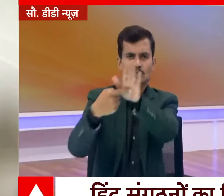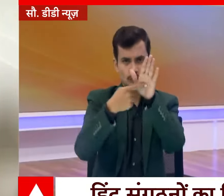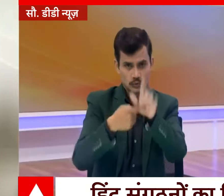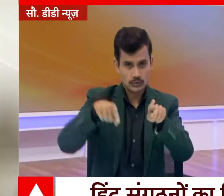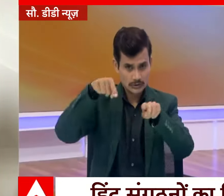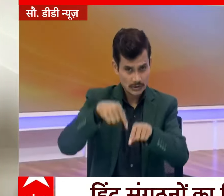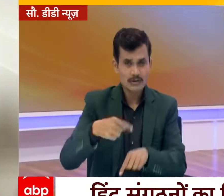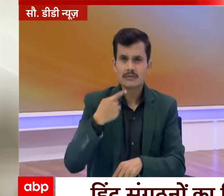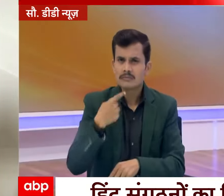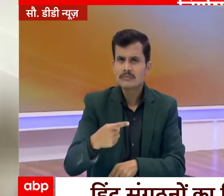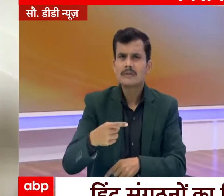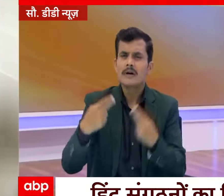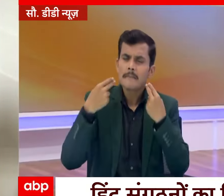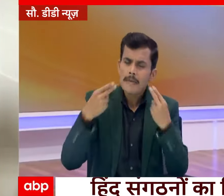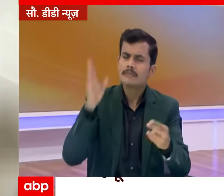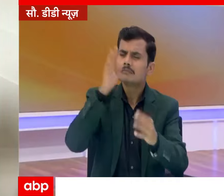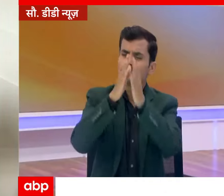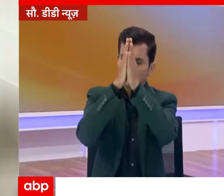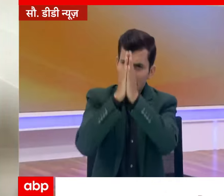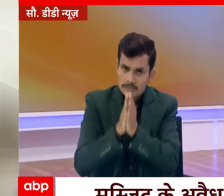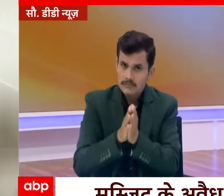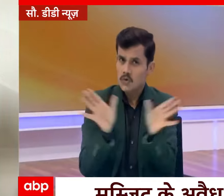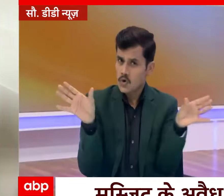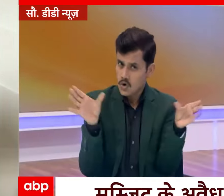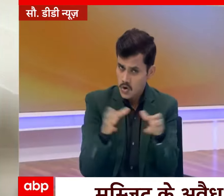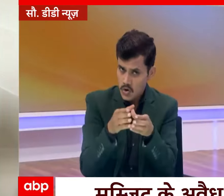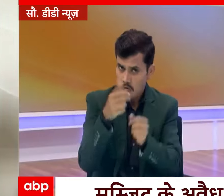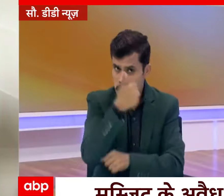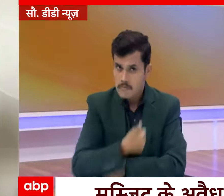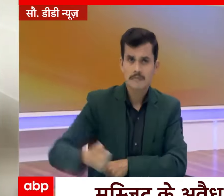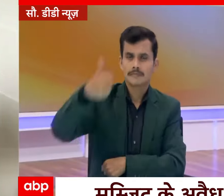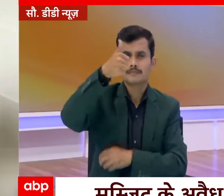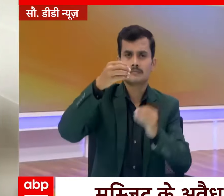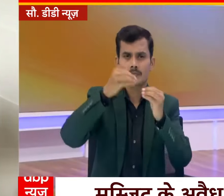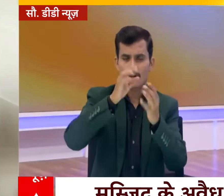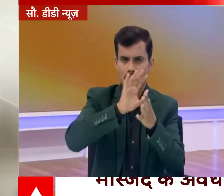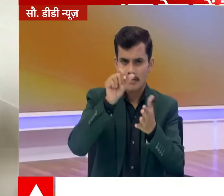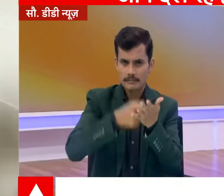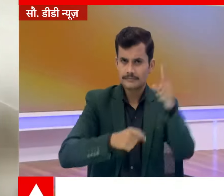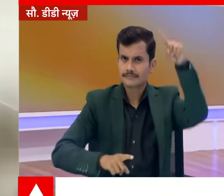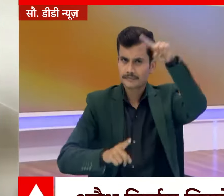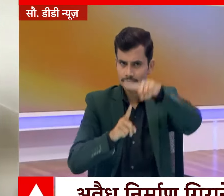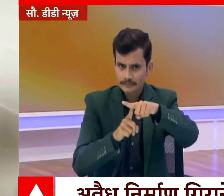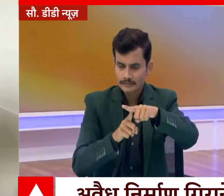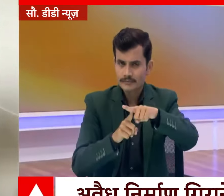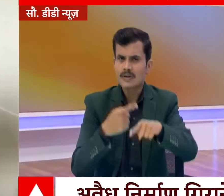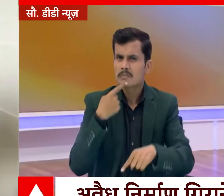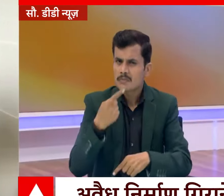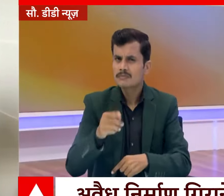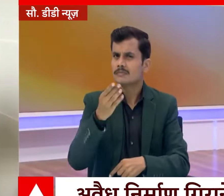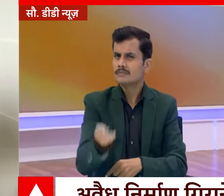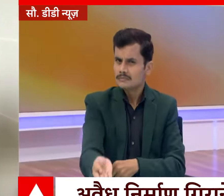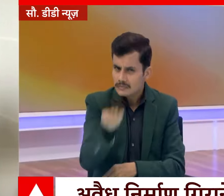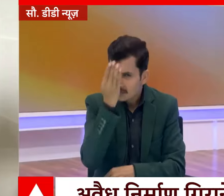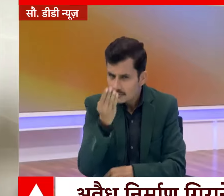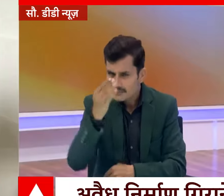किया इस पर देव भूमी संगर्श समिती के संयोजक भारत भूशन ने अवैद